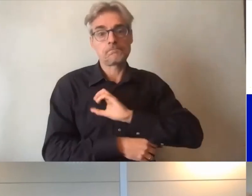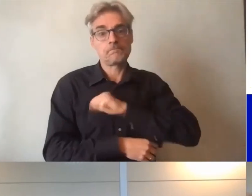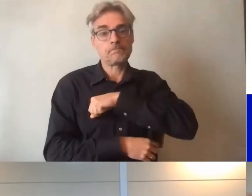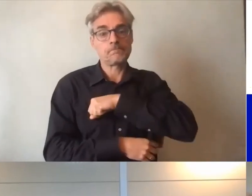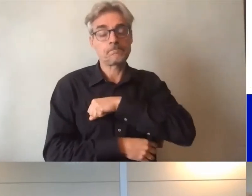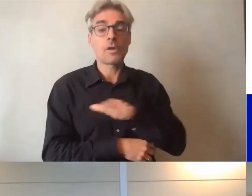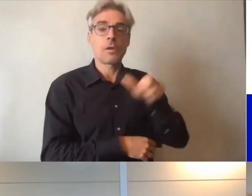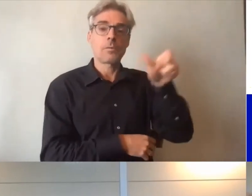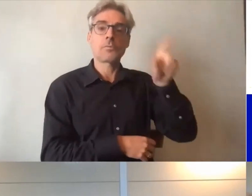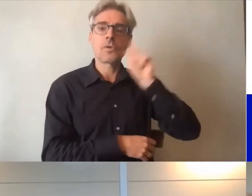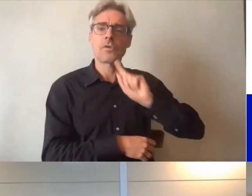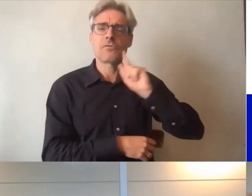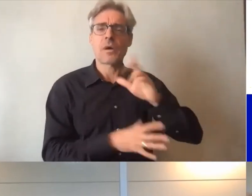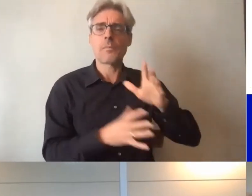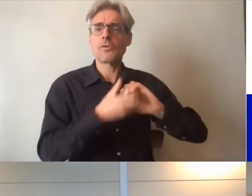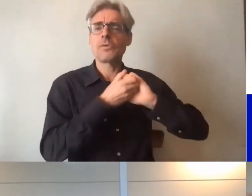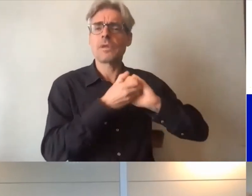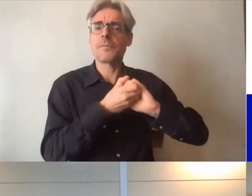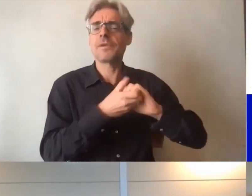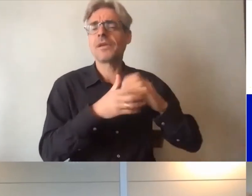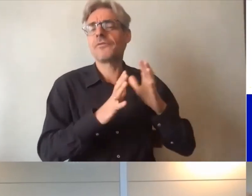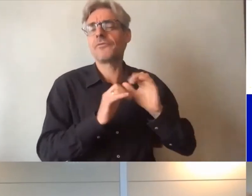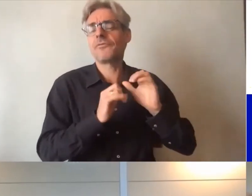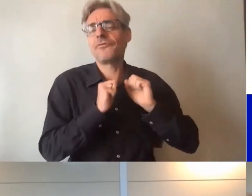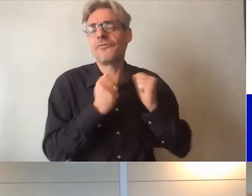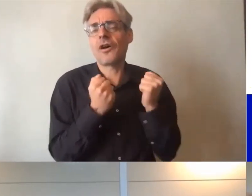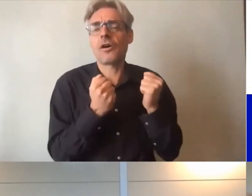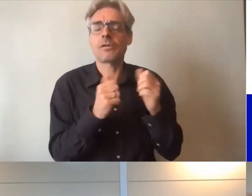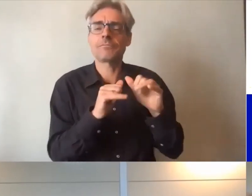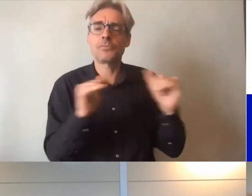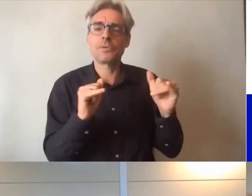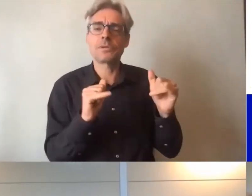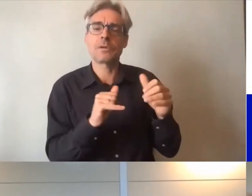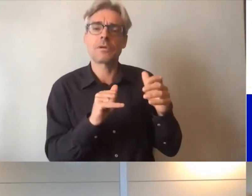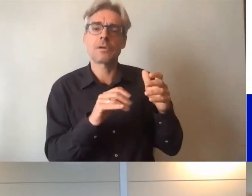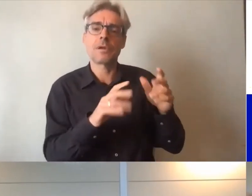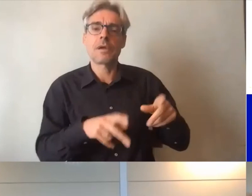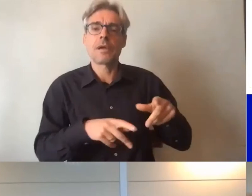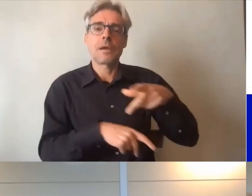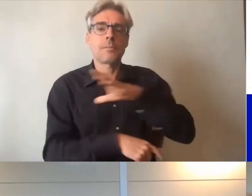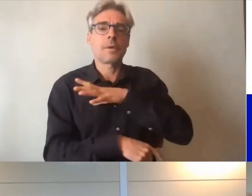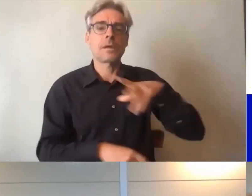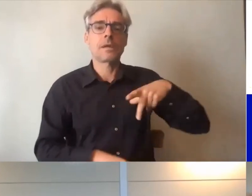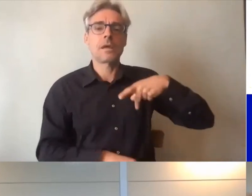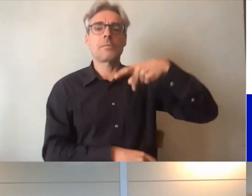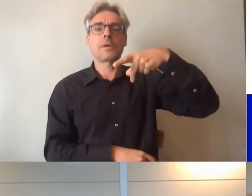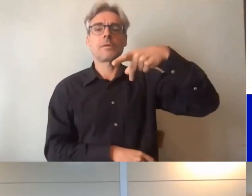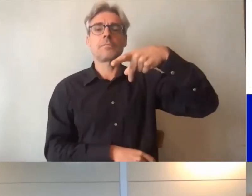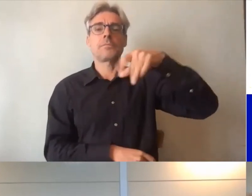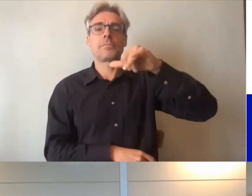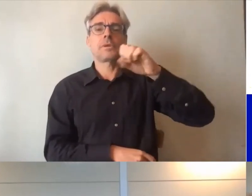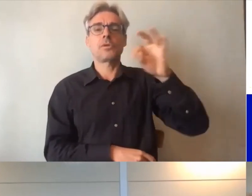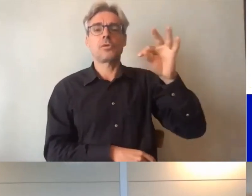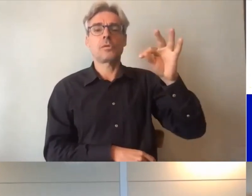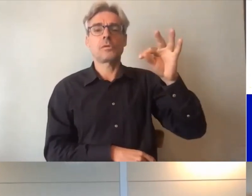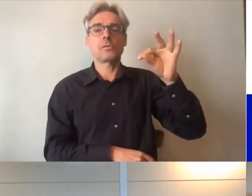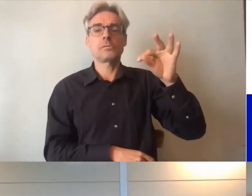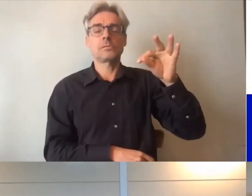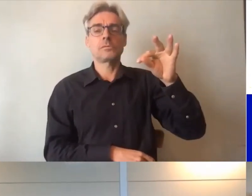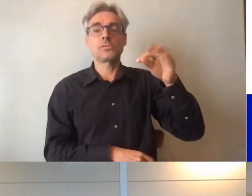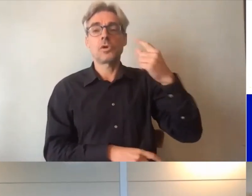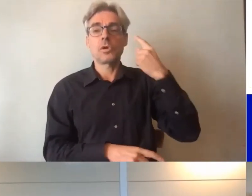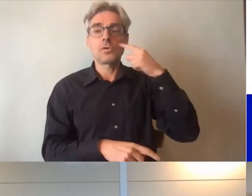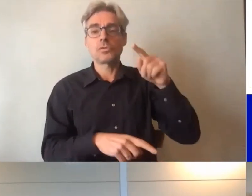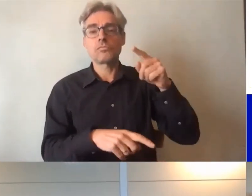pour moi une immense amie et qui a consacré sa vie à cela qui a maudit pio et qu'il s'agisse du travail